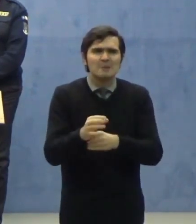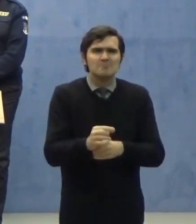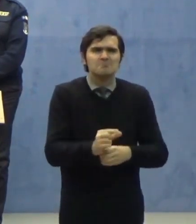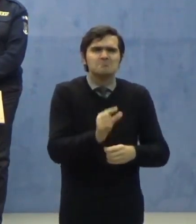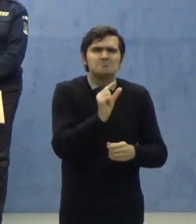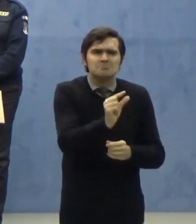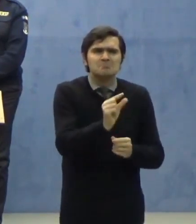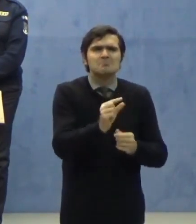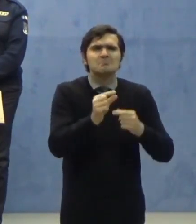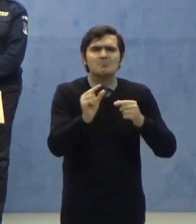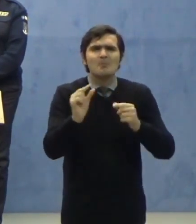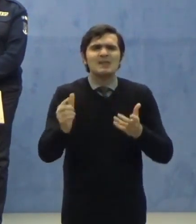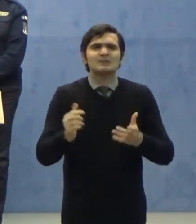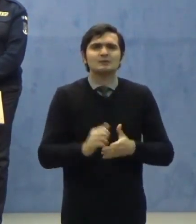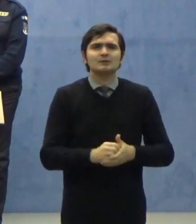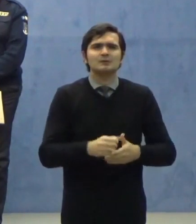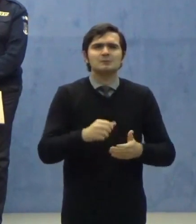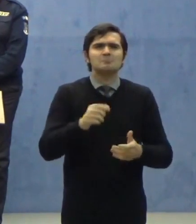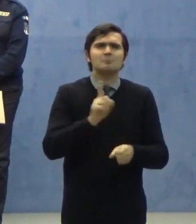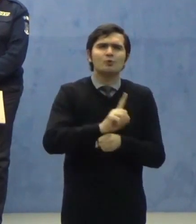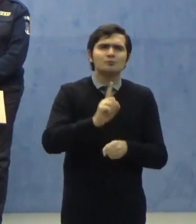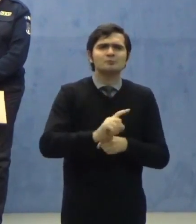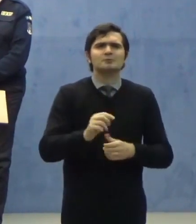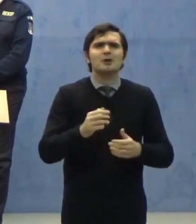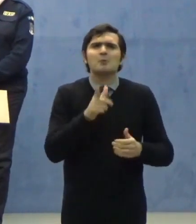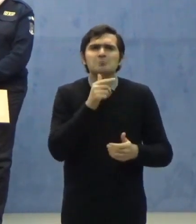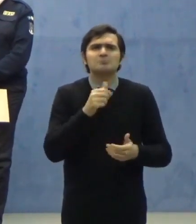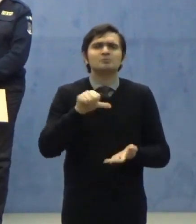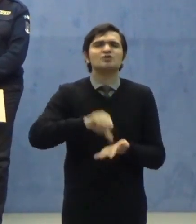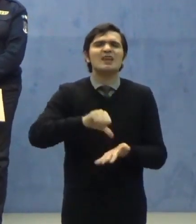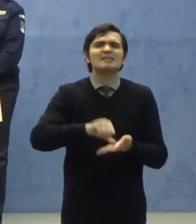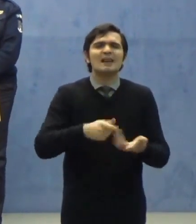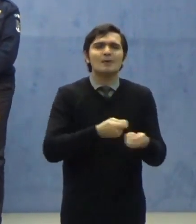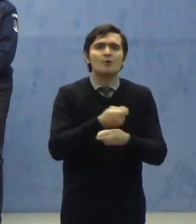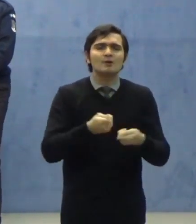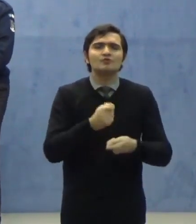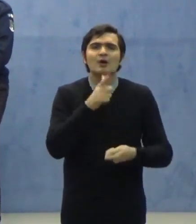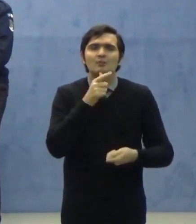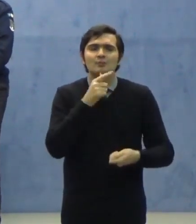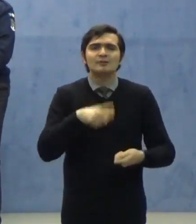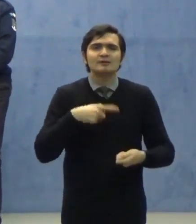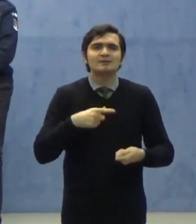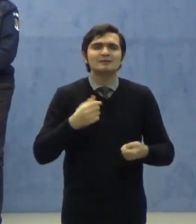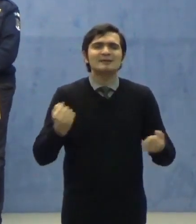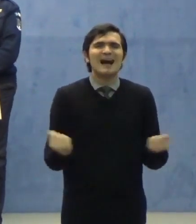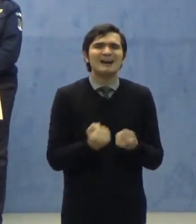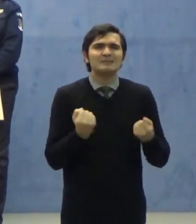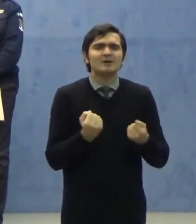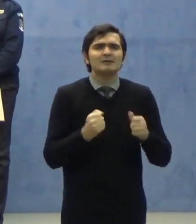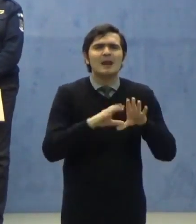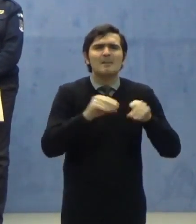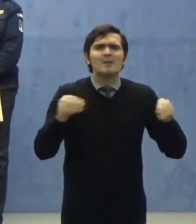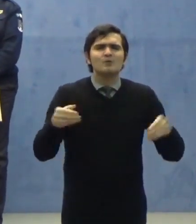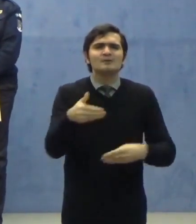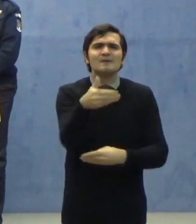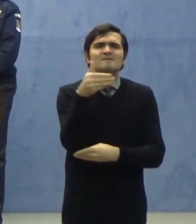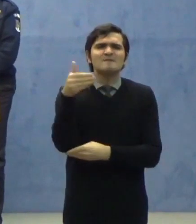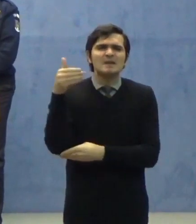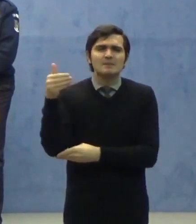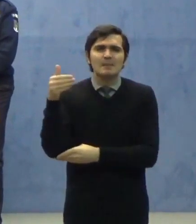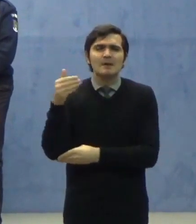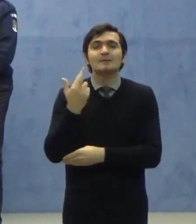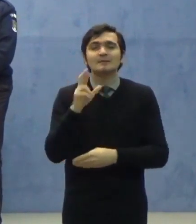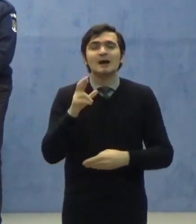serviciilor în centrele comerciale, în care își desfășoară activitatea mai mulți operatori economici, cu